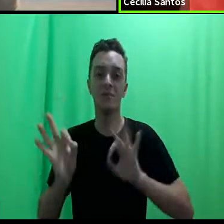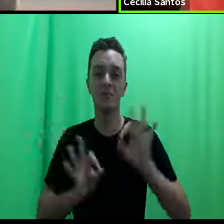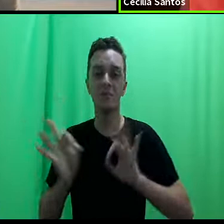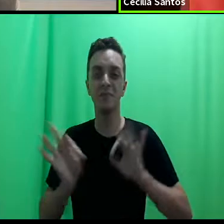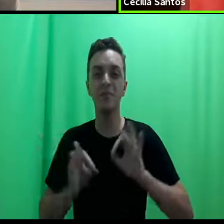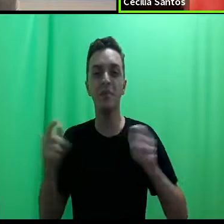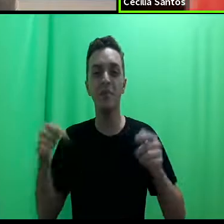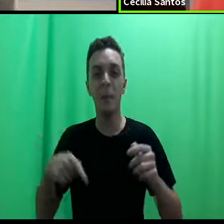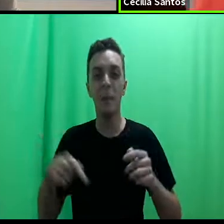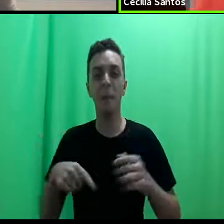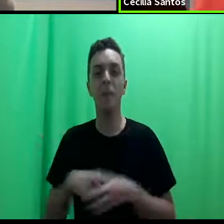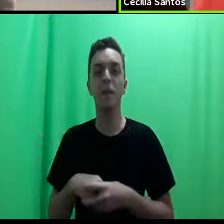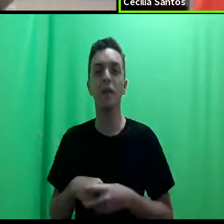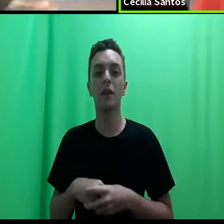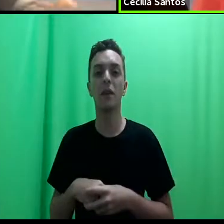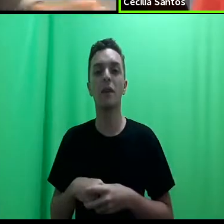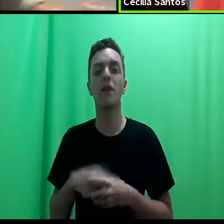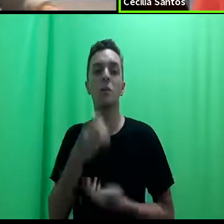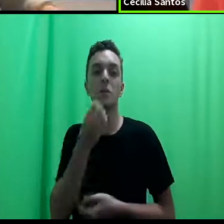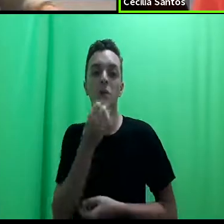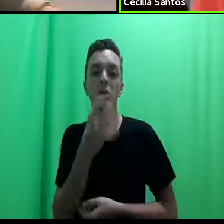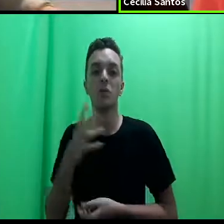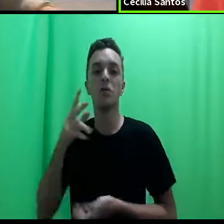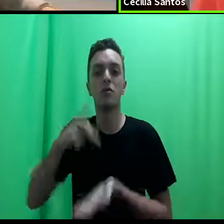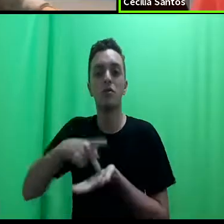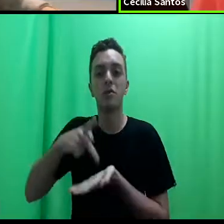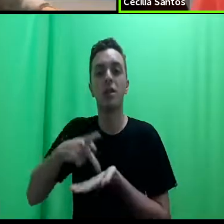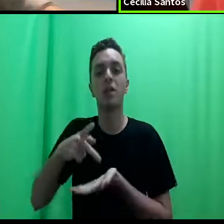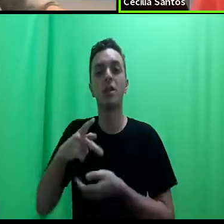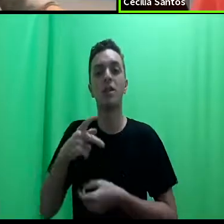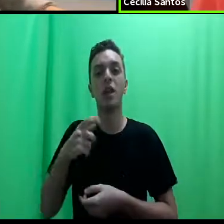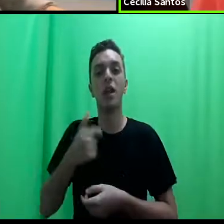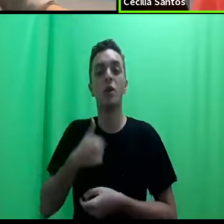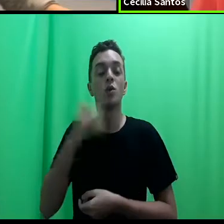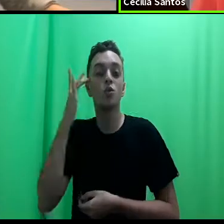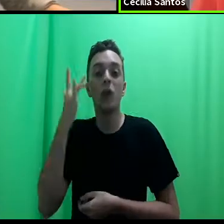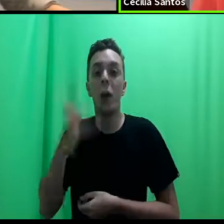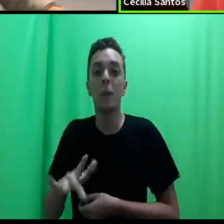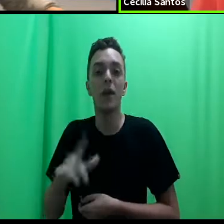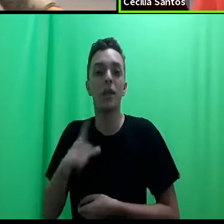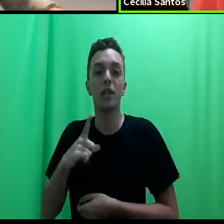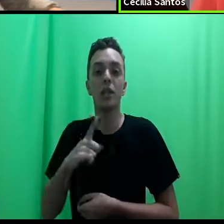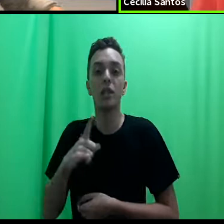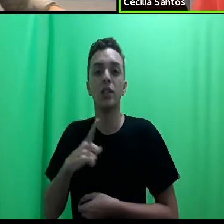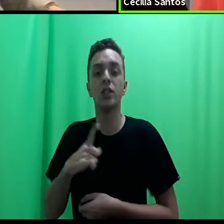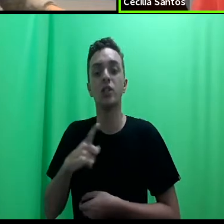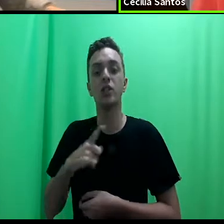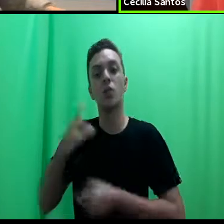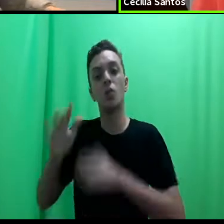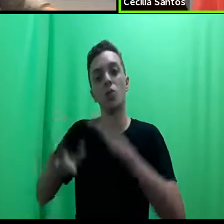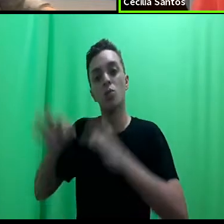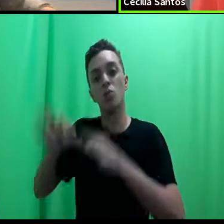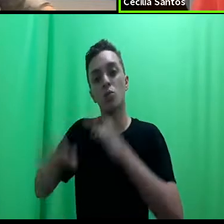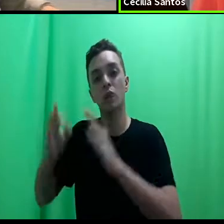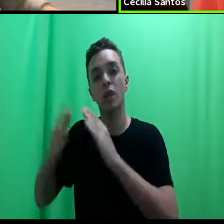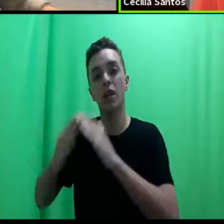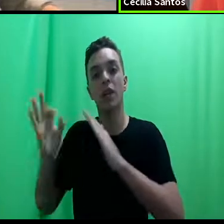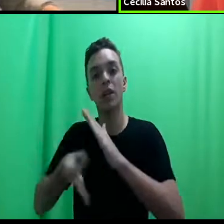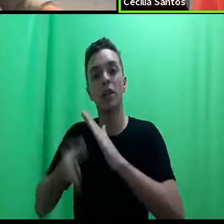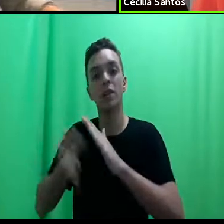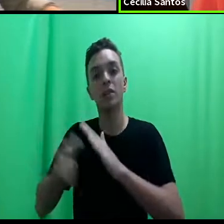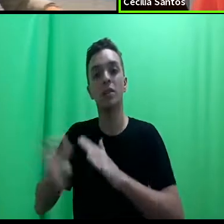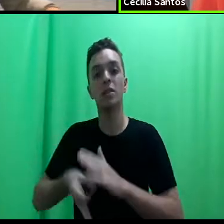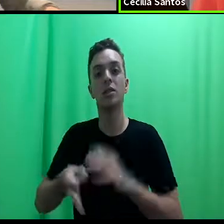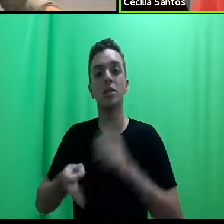estão organizando este evento. Eu não sabia que existia um fórum nacional de clínicas jurídicas.